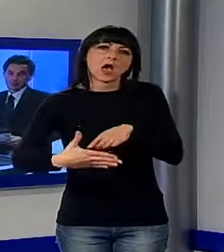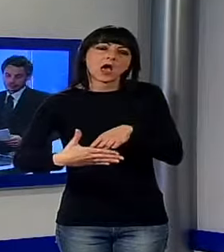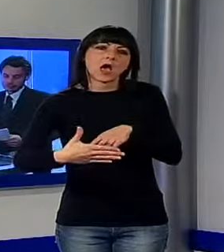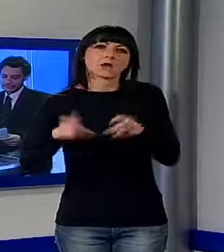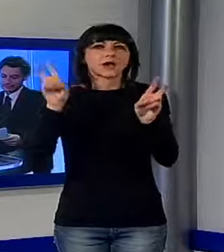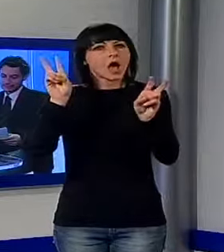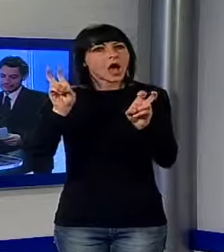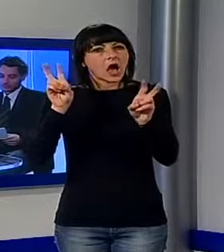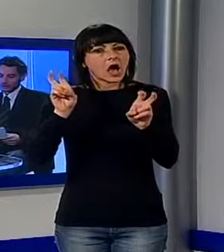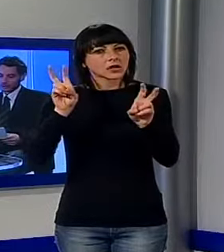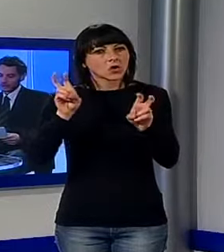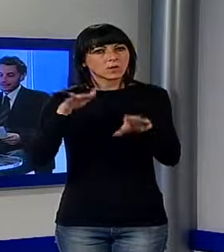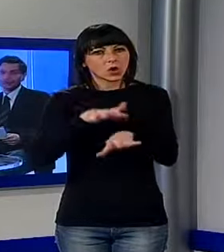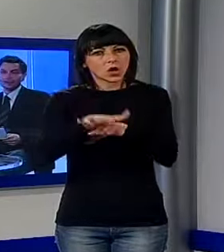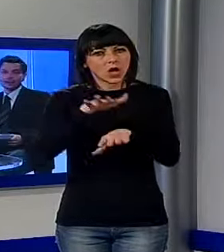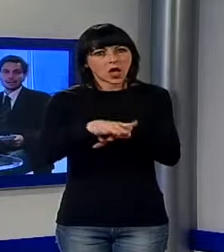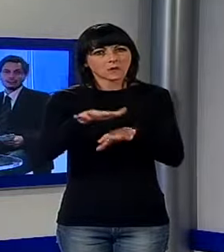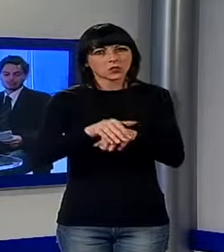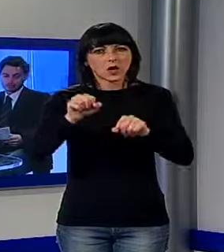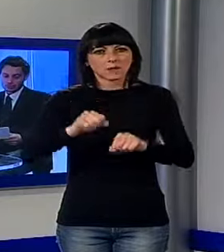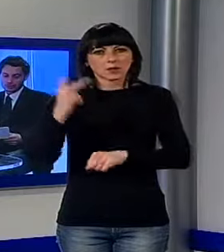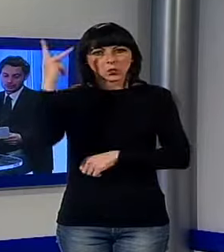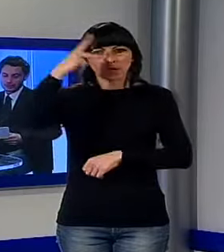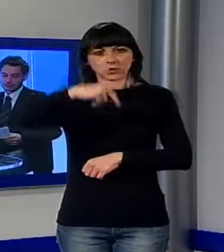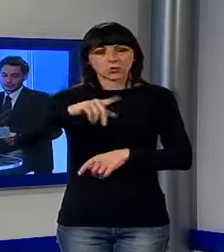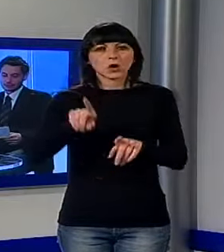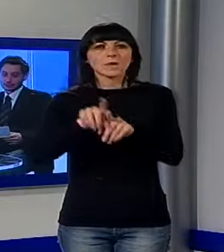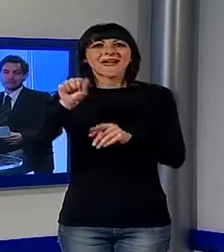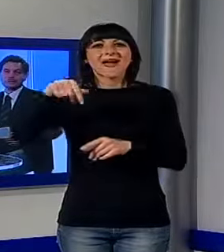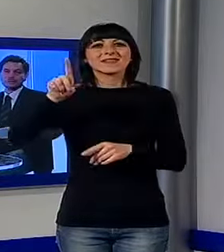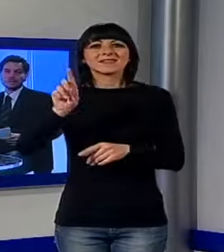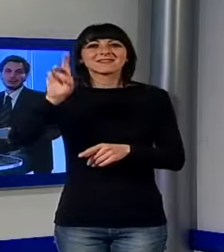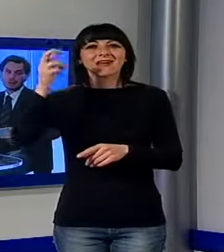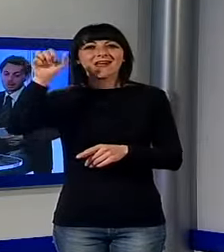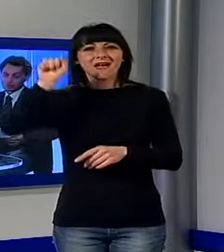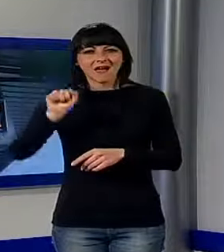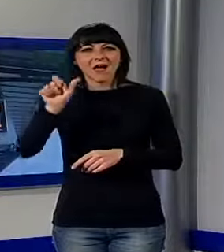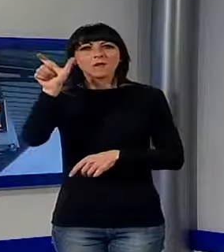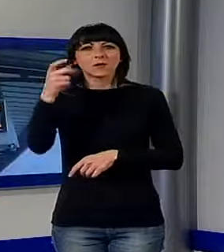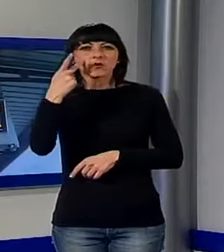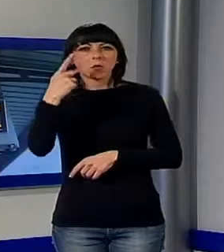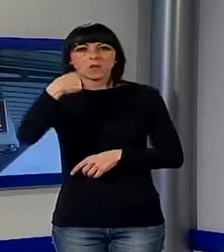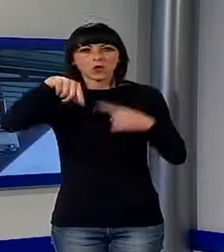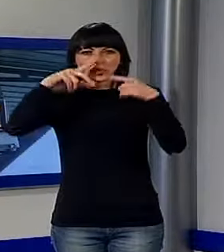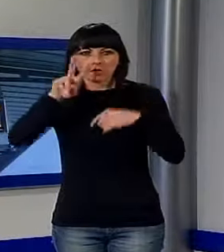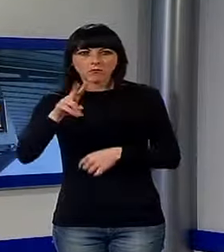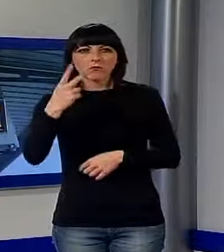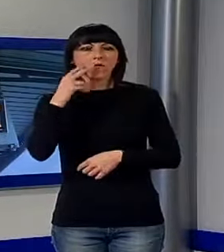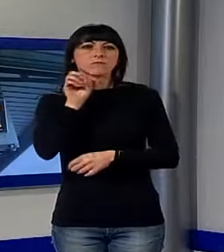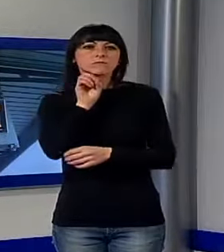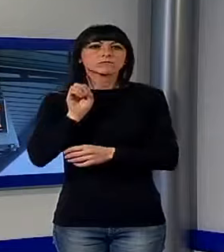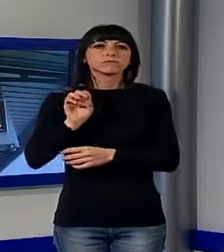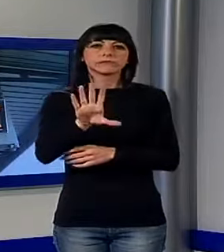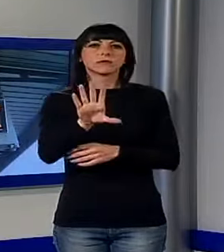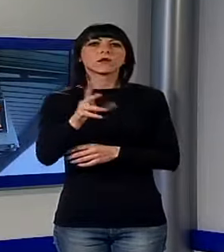del giorno per tanti pendolari lucchesi come Andrea, un nostro telespettatore che ci ha inviato questa foto che mostra i